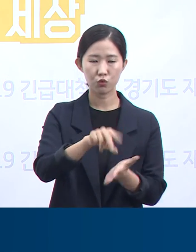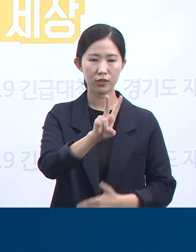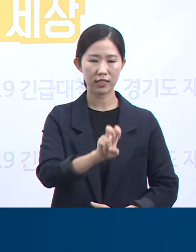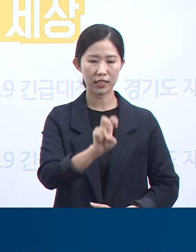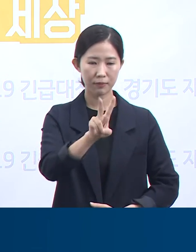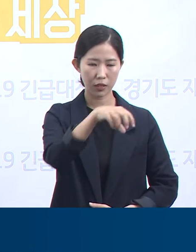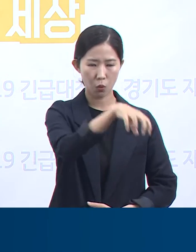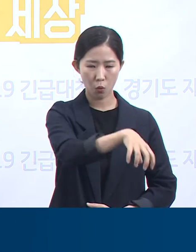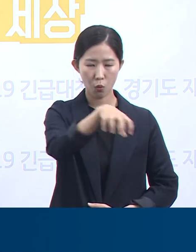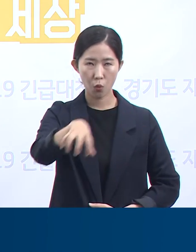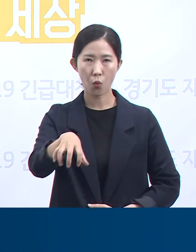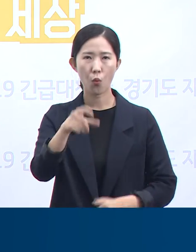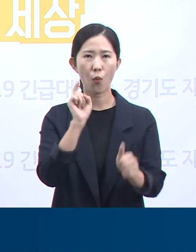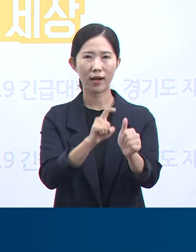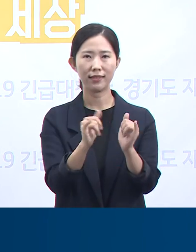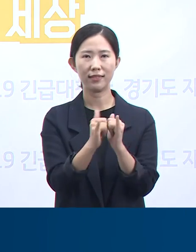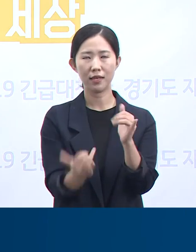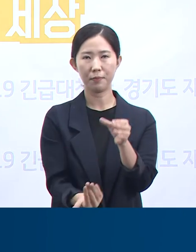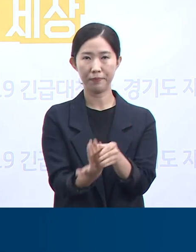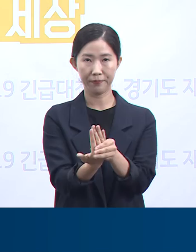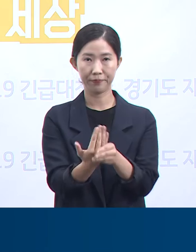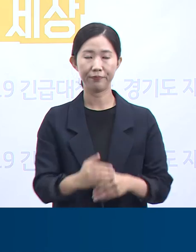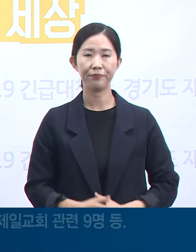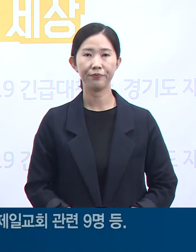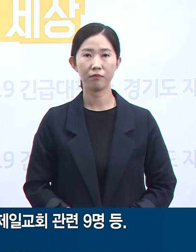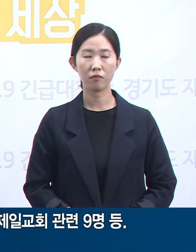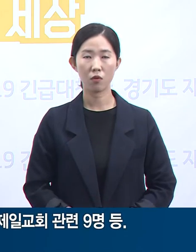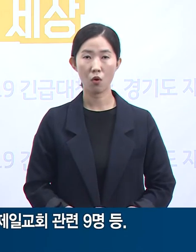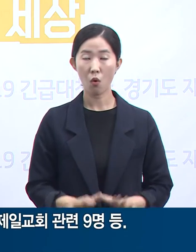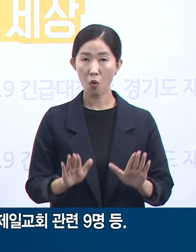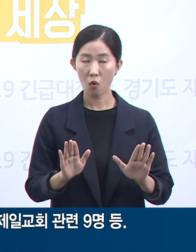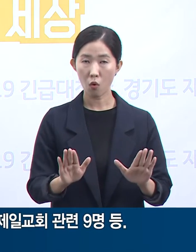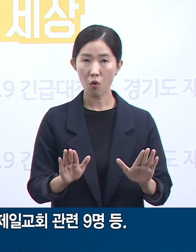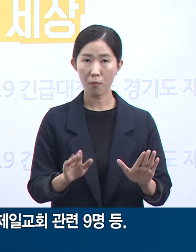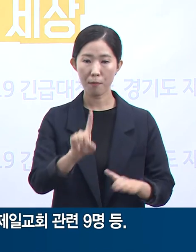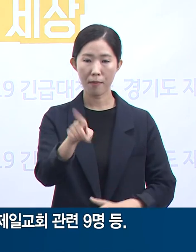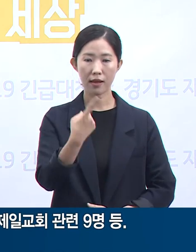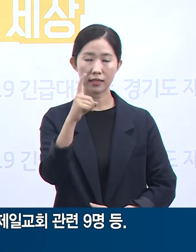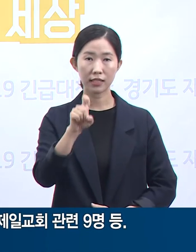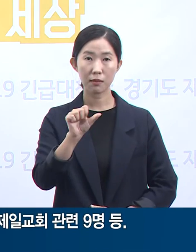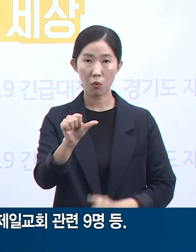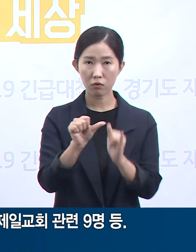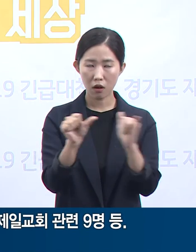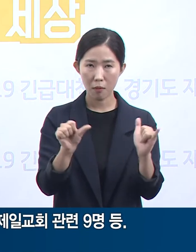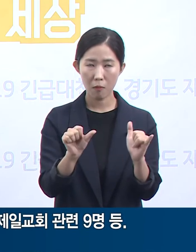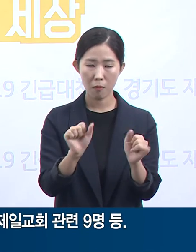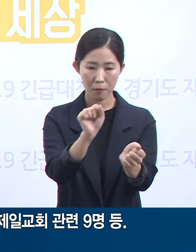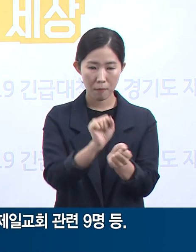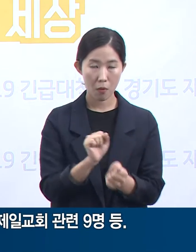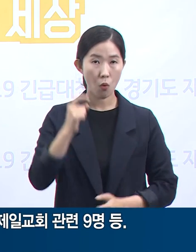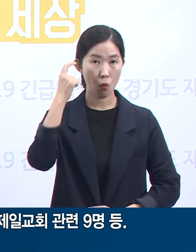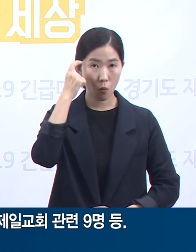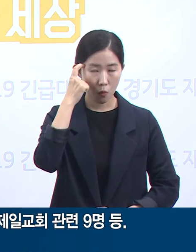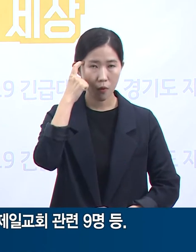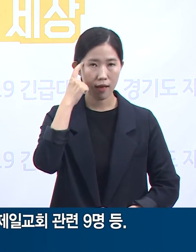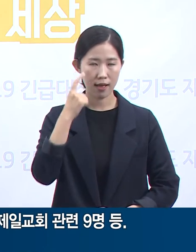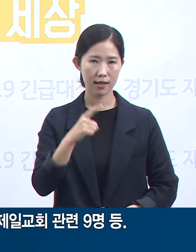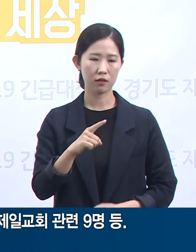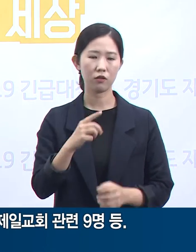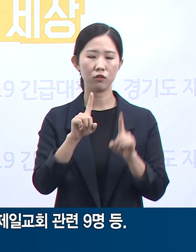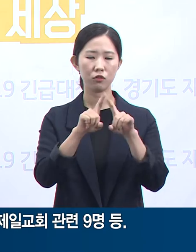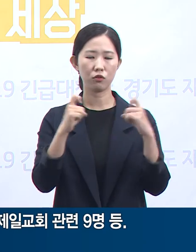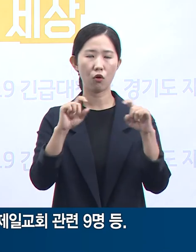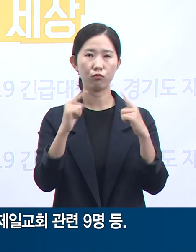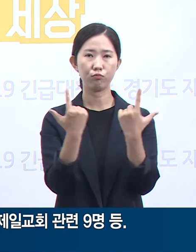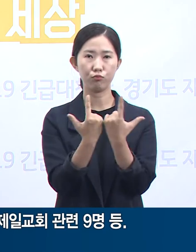발생하는 날짜였습니다. 금일 신규 확진자의 감염 경로를 보면 서울 성북구의 사랑제일교회 관련된 사람이